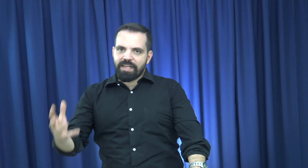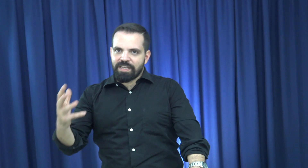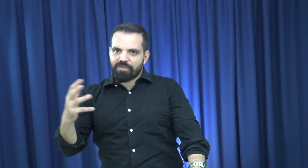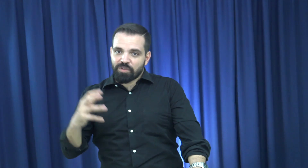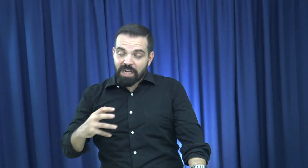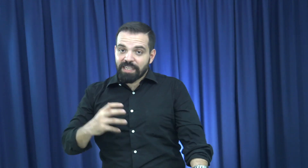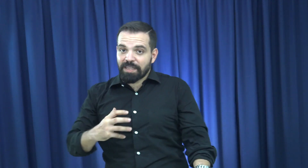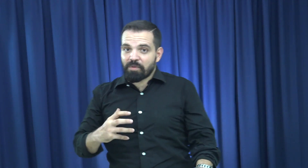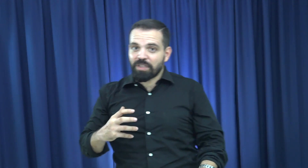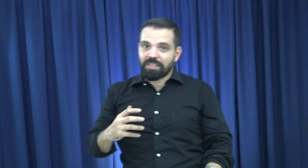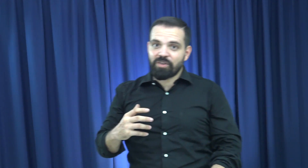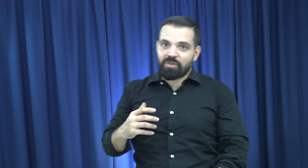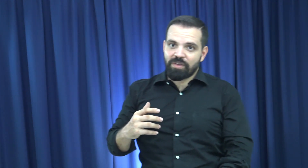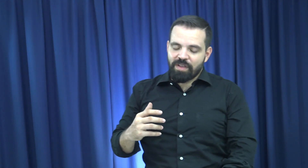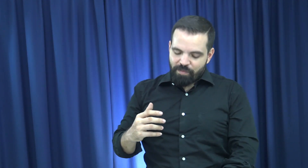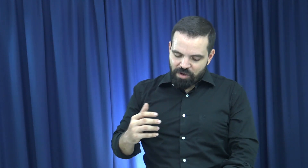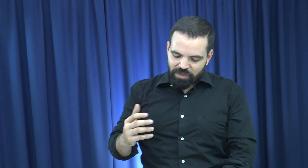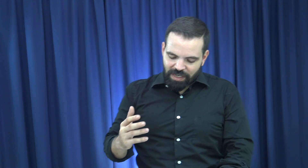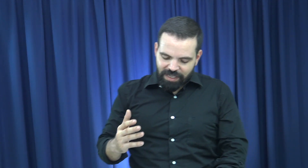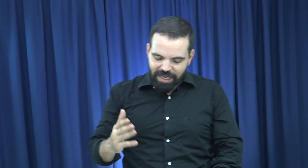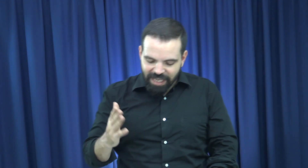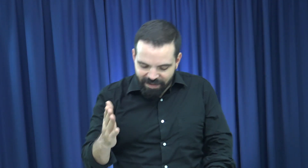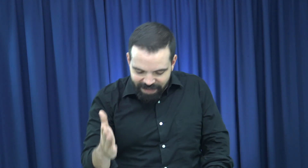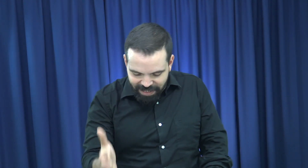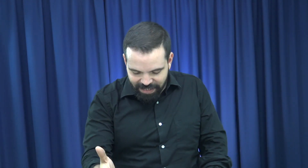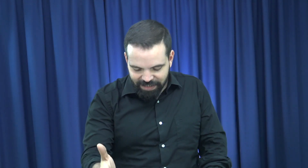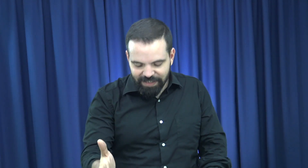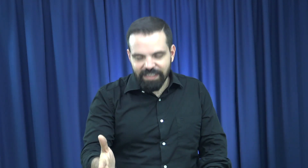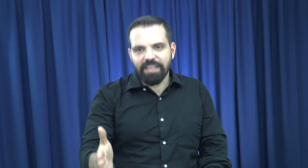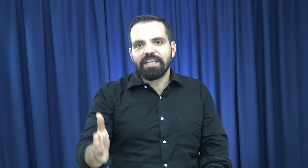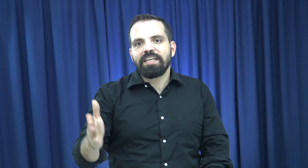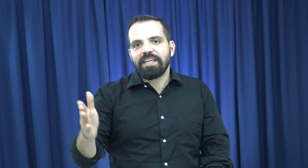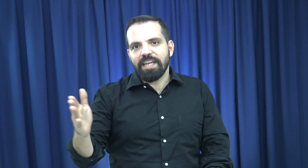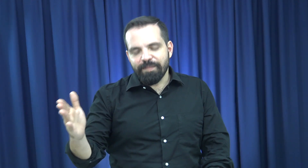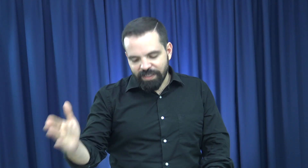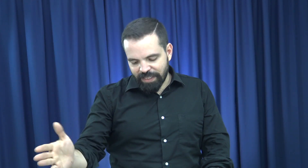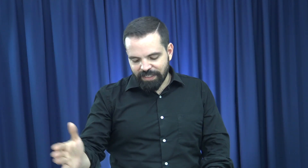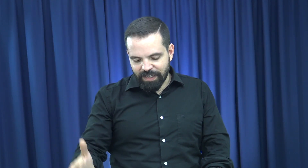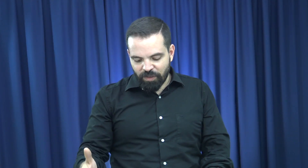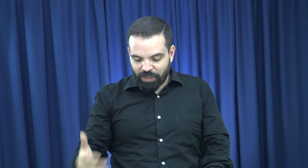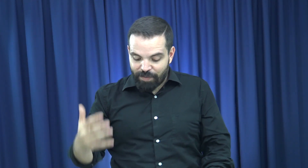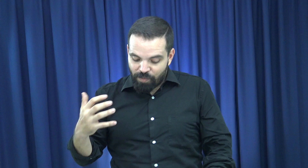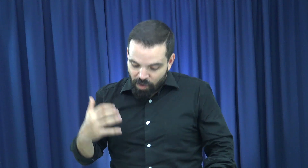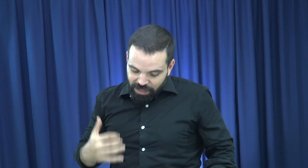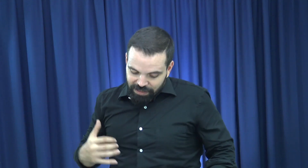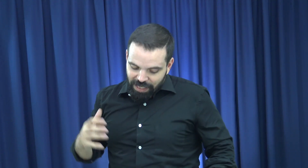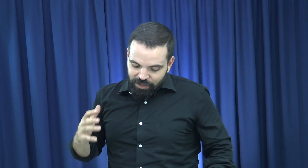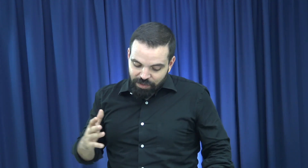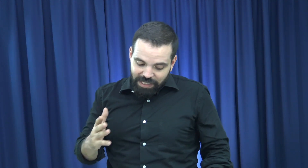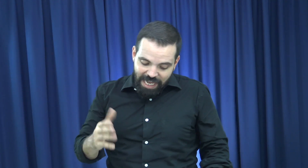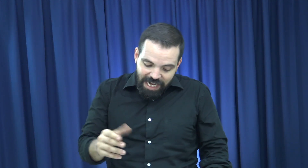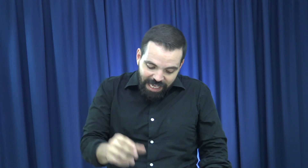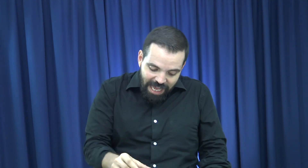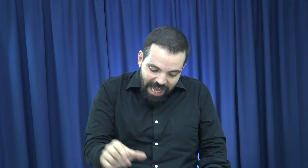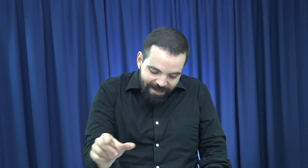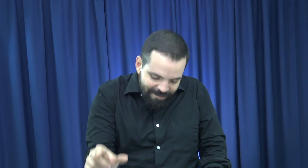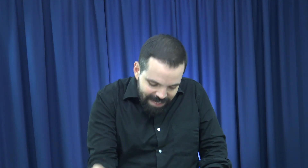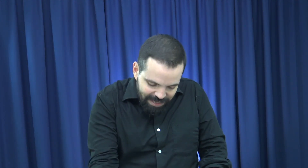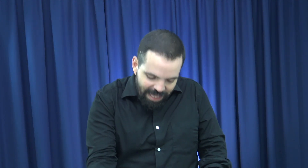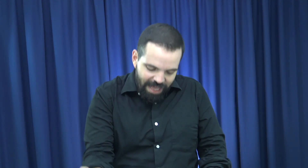disfrutar de esta protección? Bueno, se requiere que habites en la presencia de Dios, que mores a la sol. Dice, el que habita